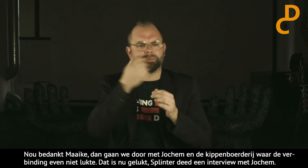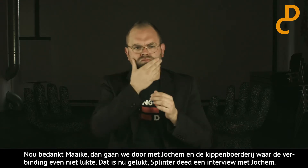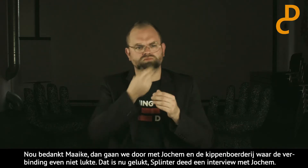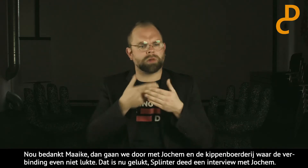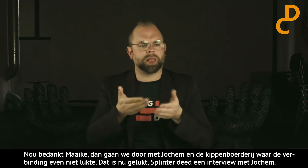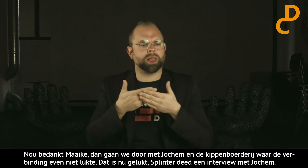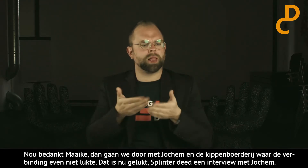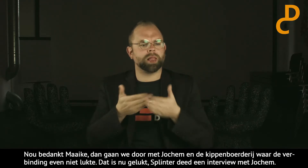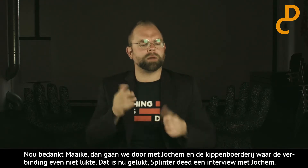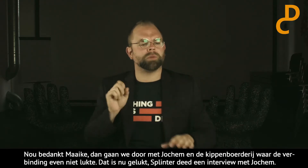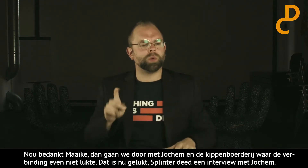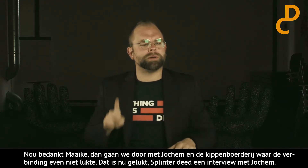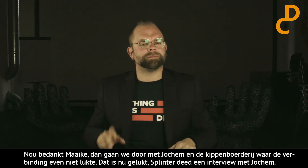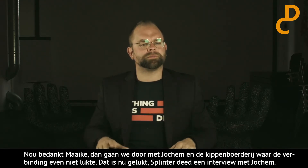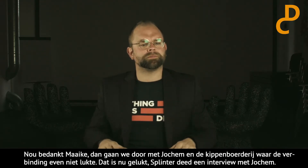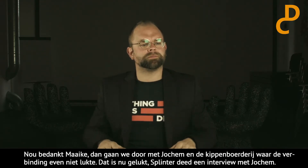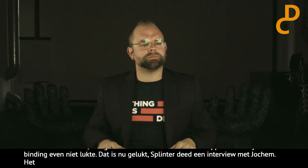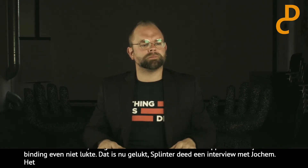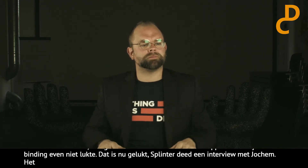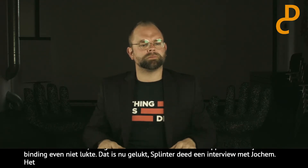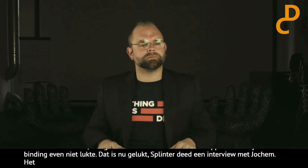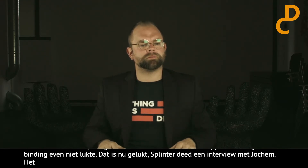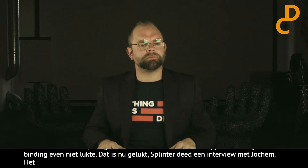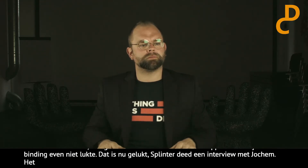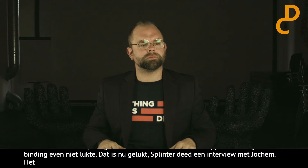Het filmpje lijkt op dit moment even verdwenen te zijn.